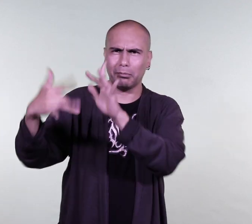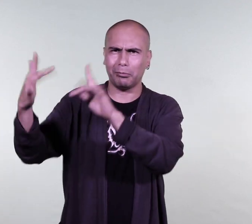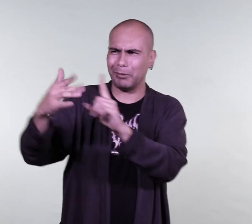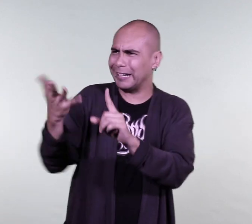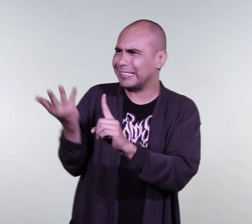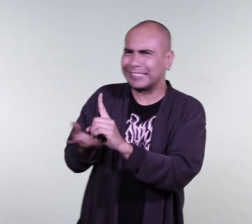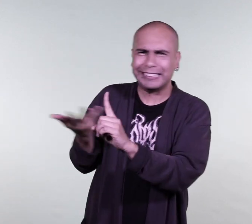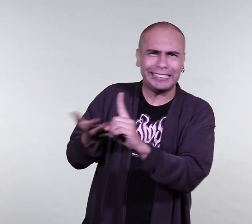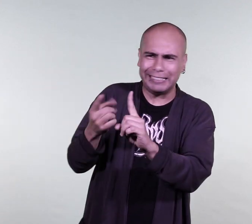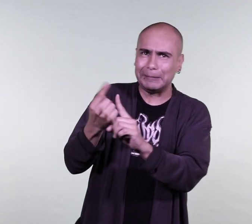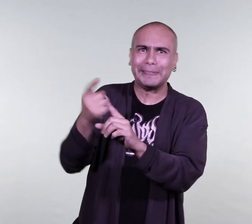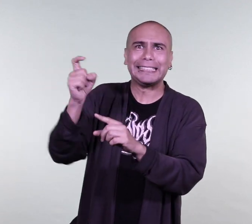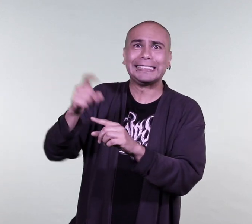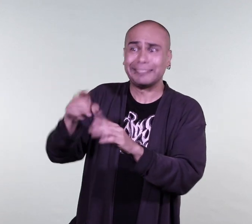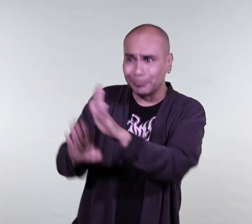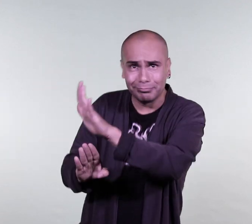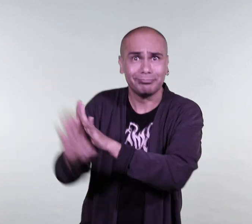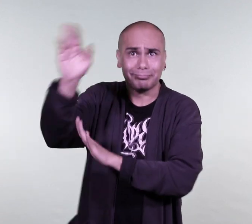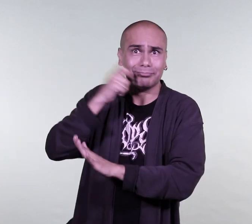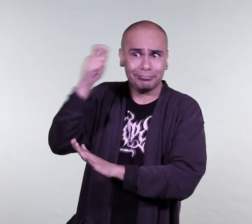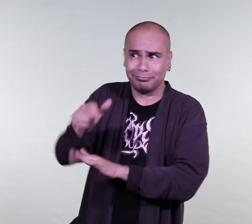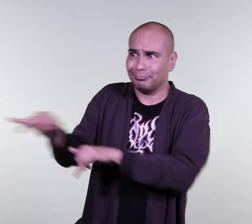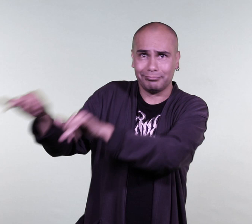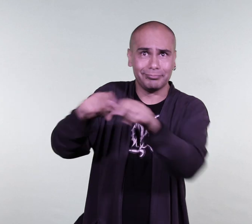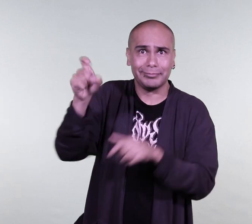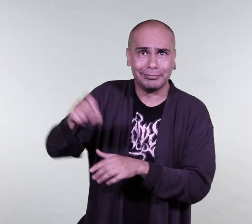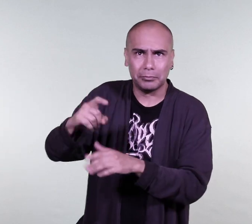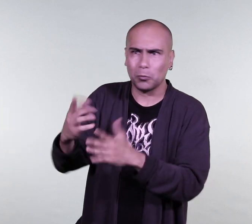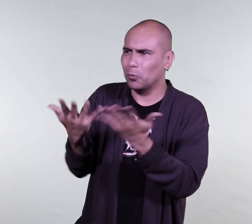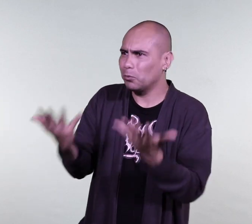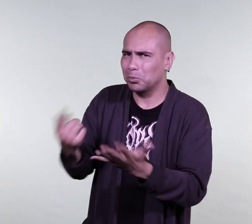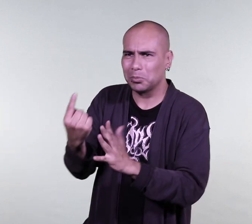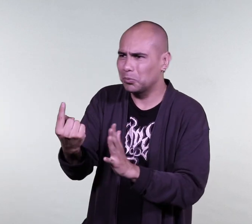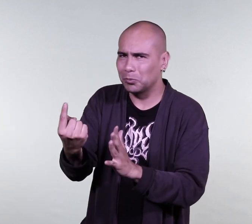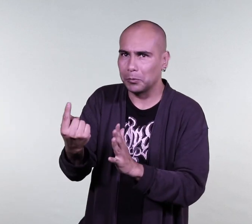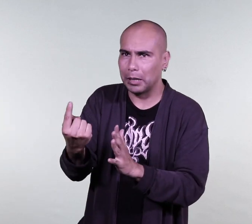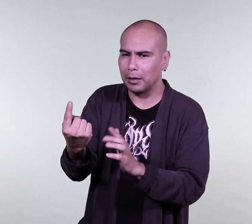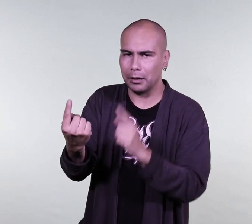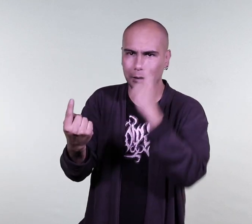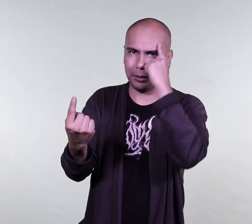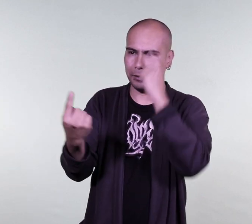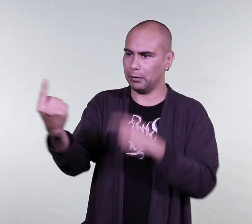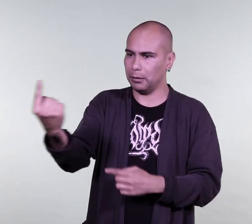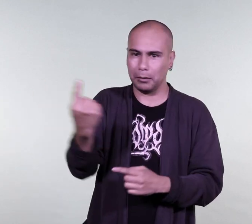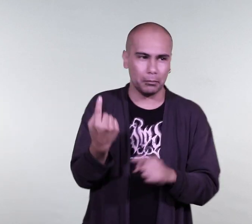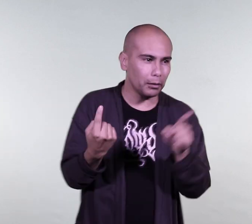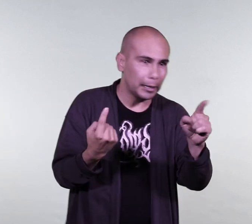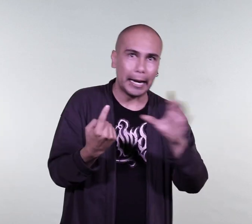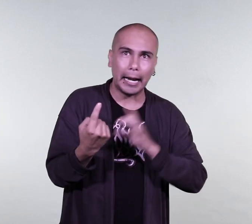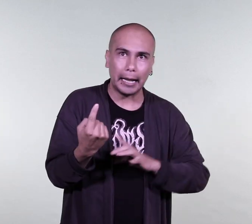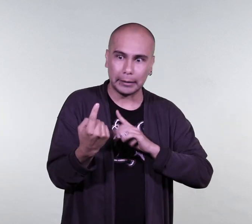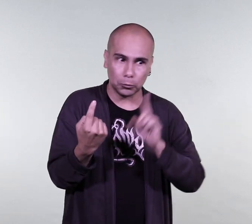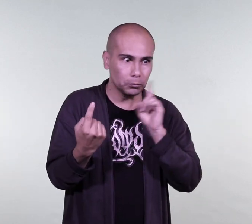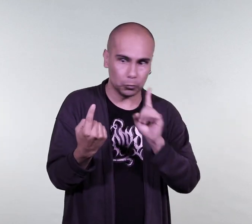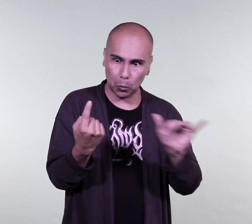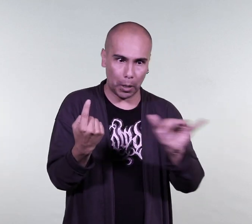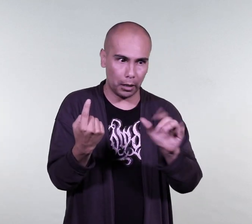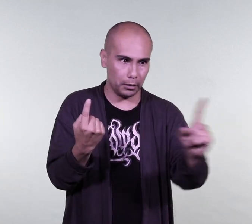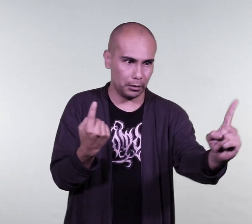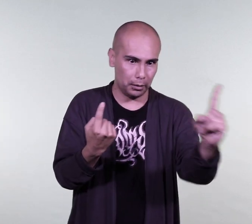humanas como todos los demás. Entonces, si una persona sorda con sus características está sola, pues no las podrá suplir. Pero